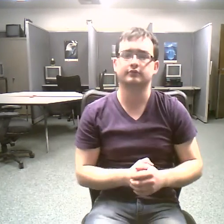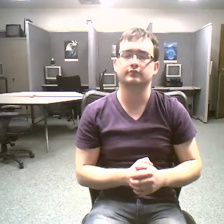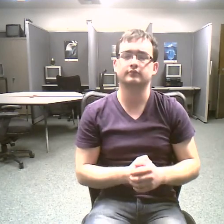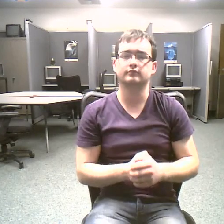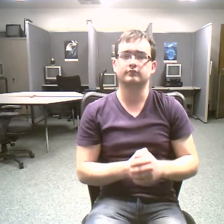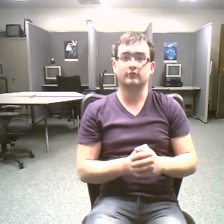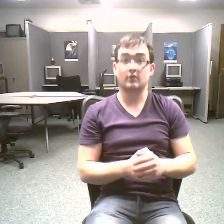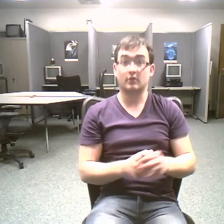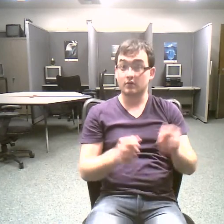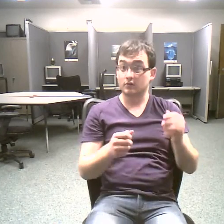mountains